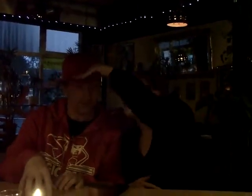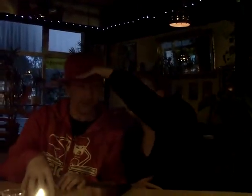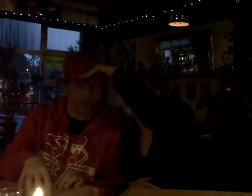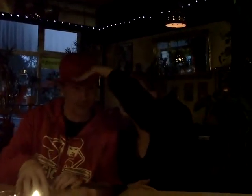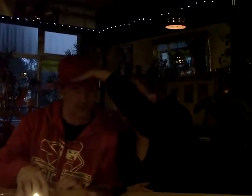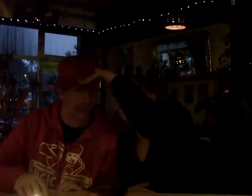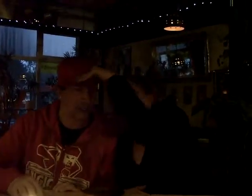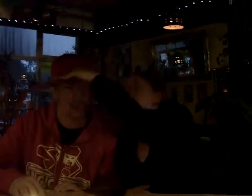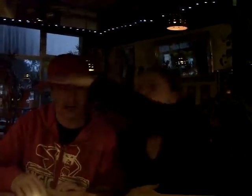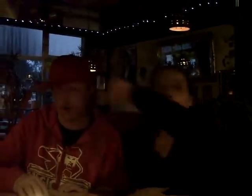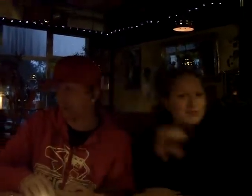Check this out.